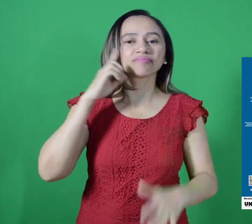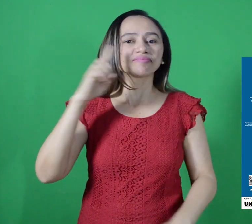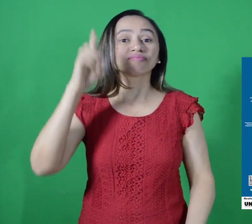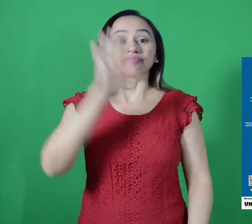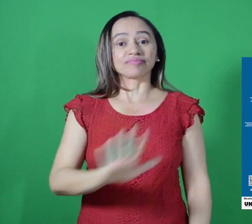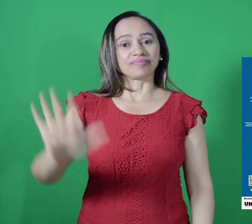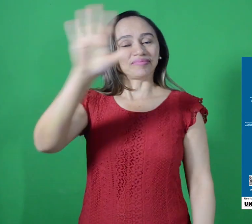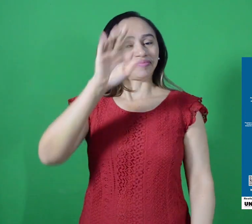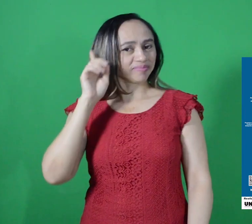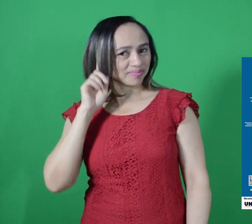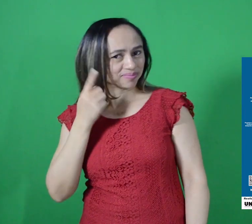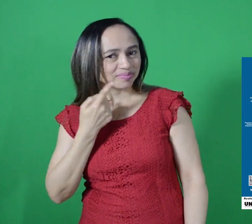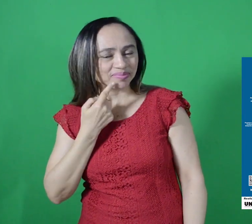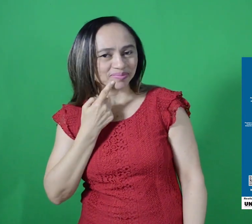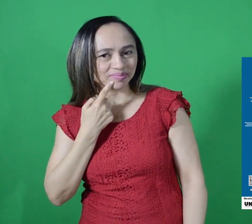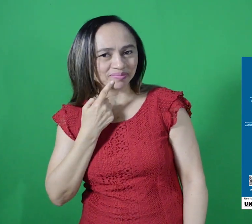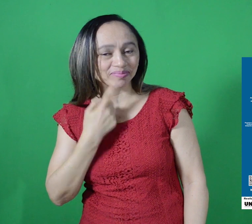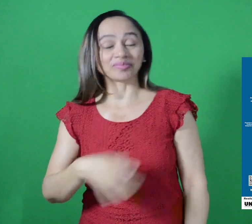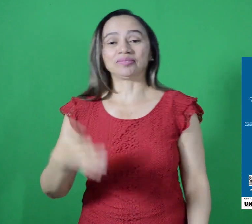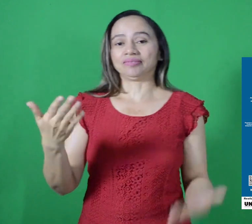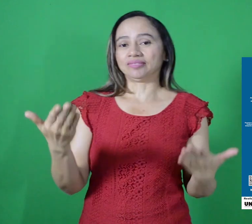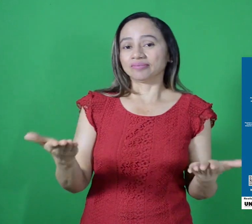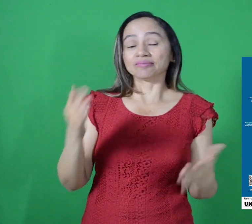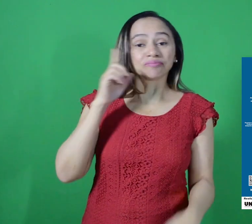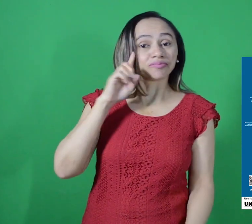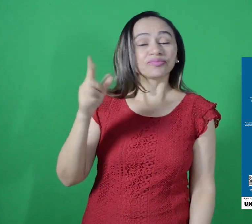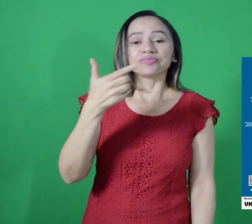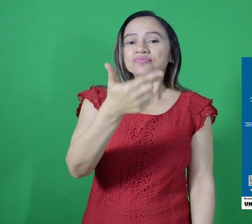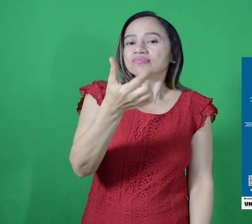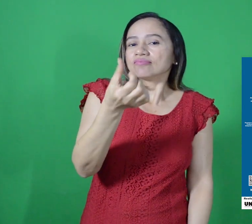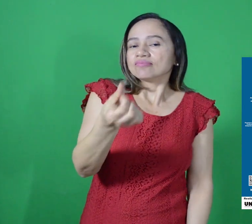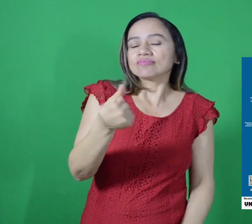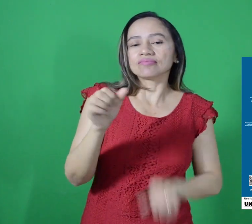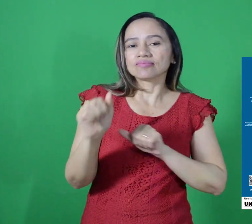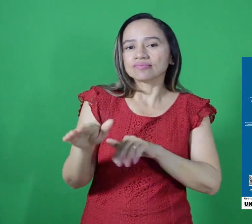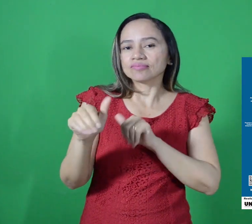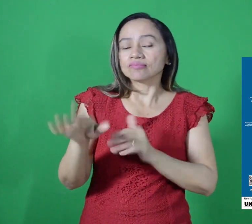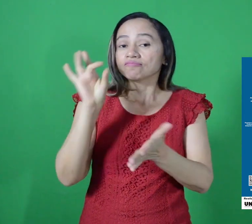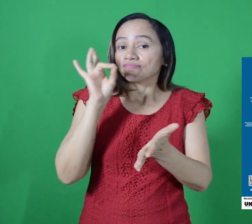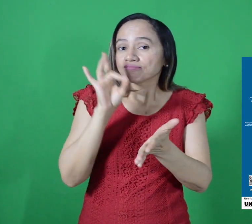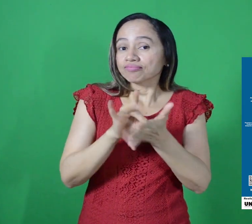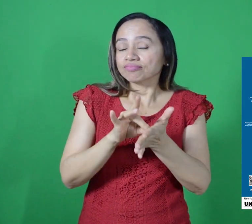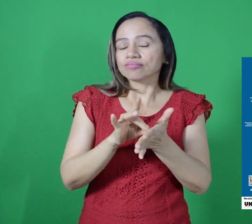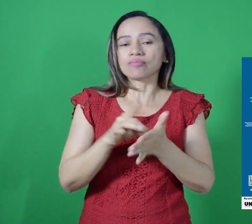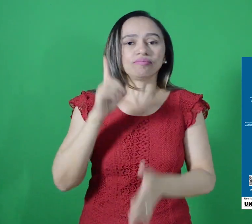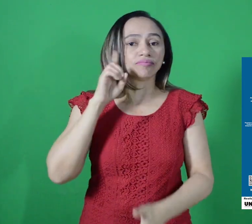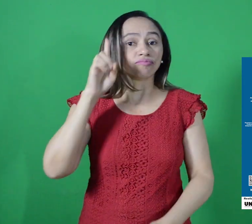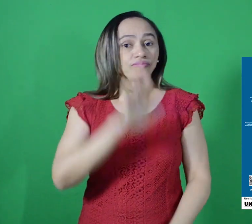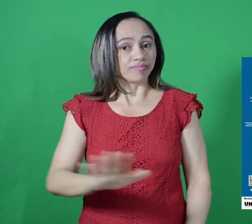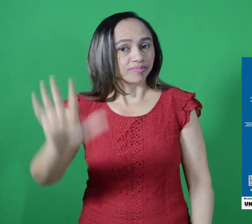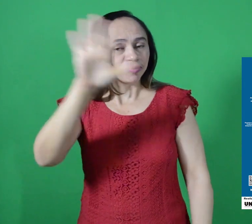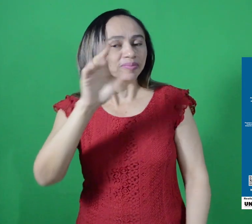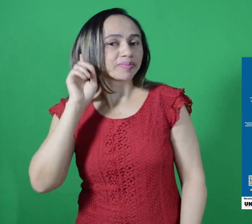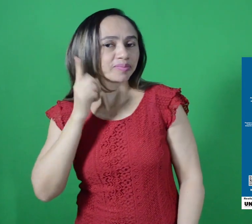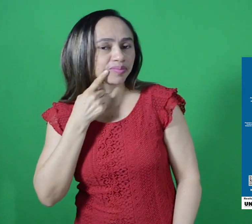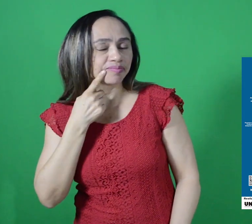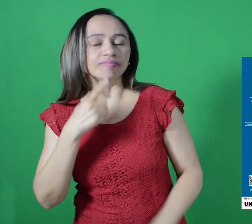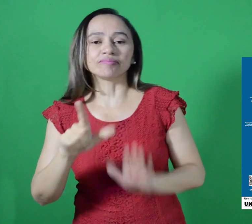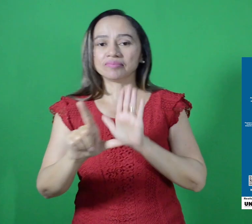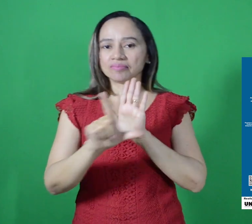sobre a semana em comemoração ao Dia Nacional dos Surdos. O dia 26 de setembro foi oficializado como